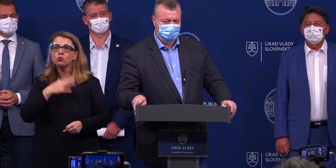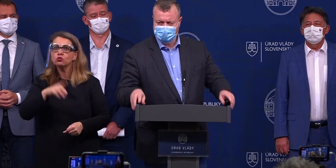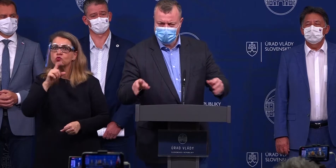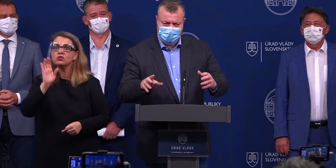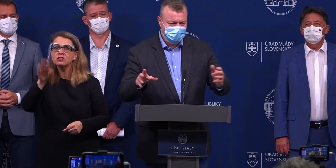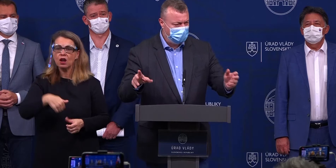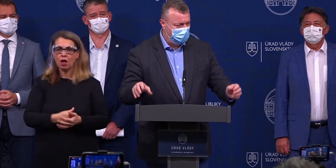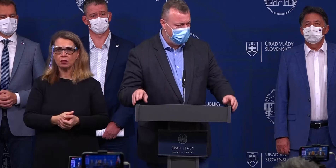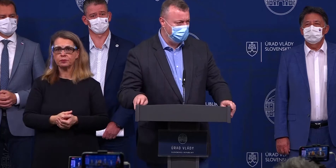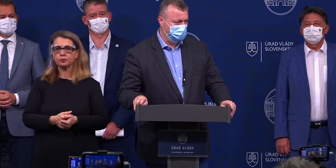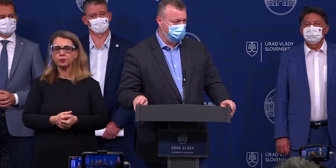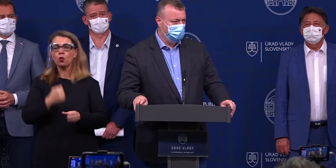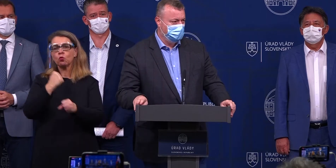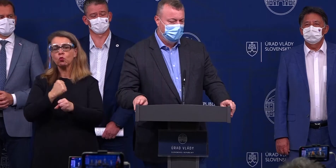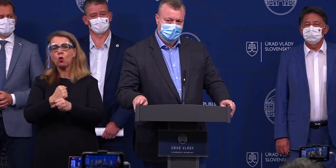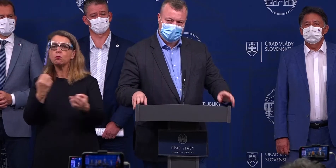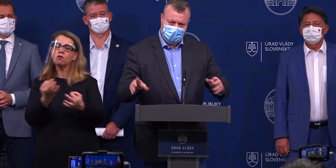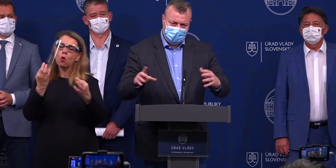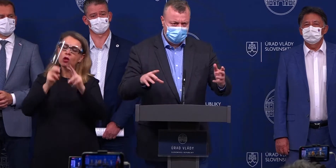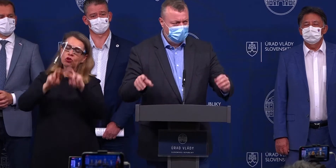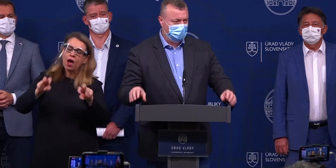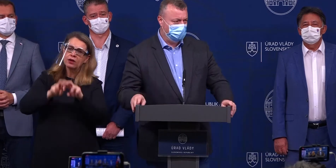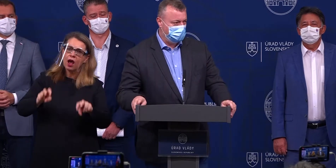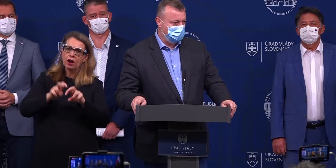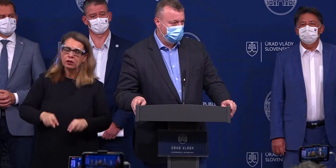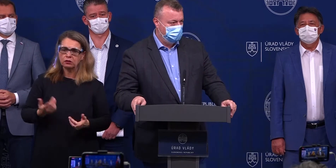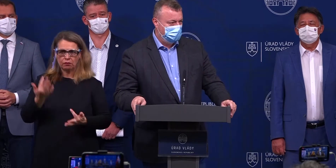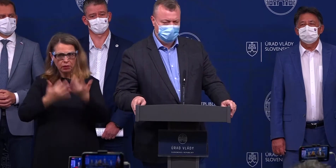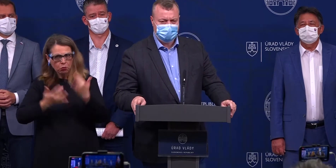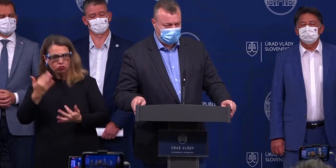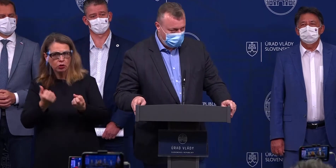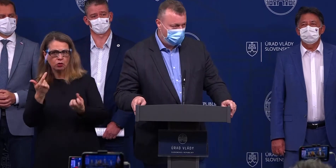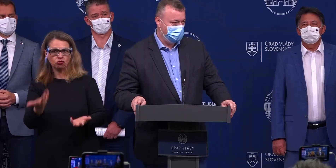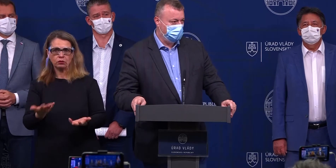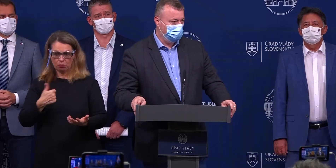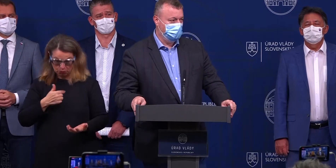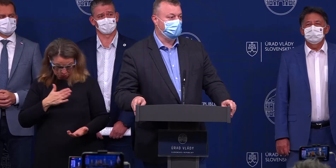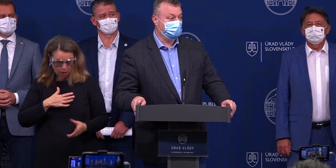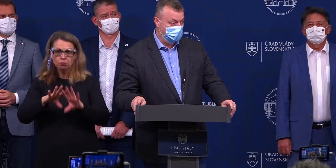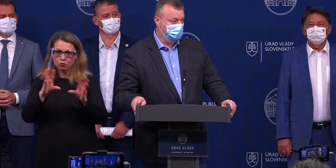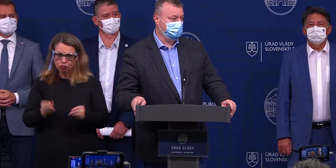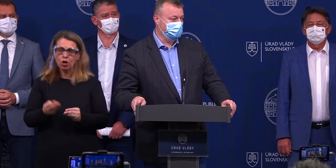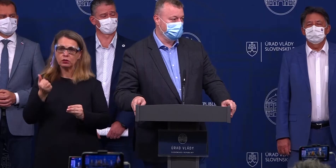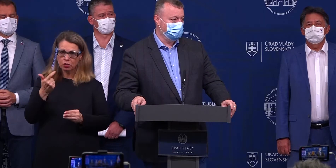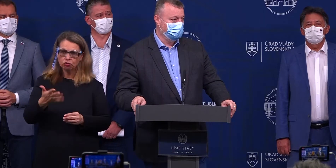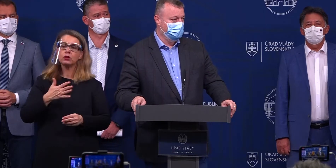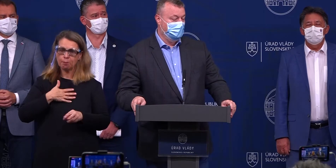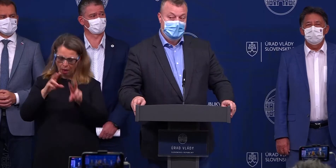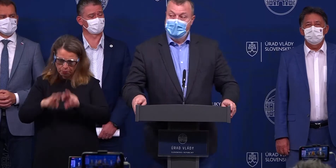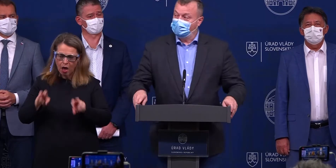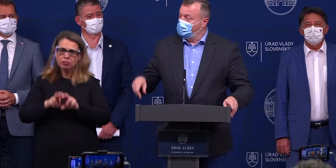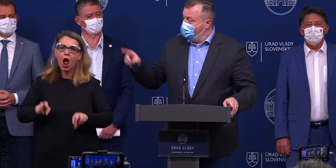Veď urobme si nejaké analýzy. Zanalýzujme tie čísla. My máme všetky čísla. My máme všetky analýzy.